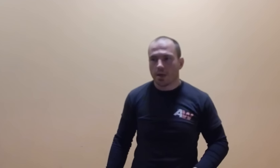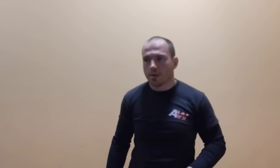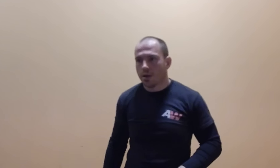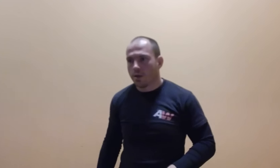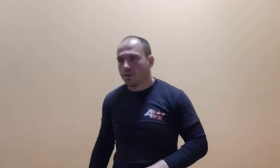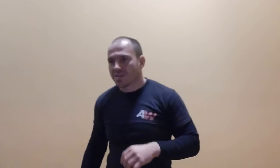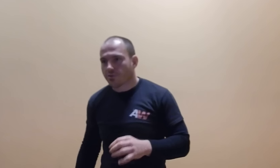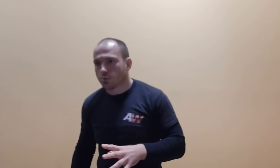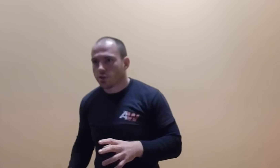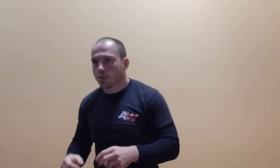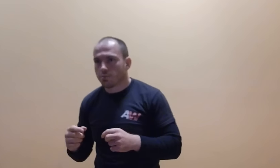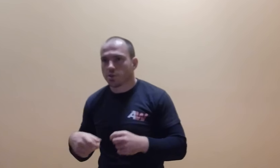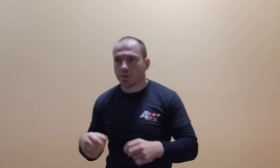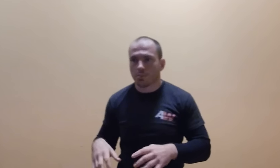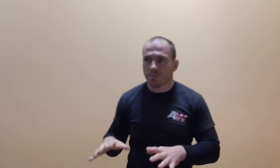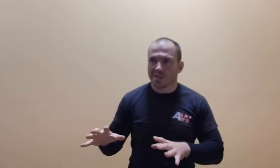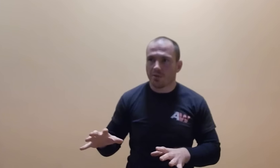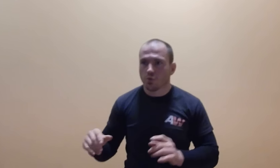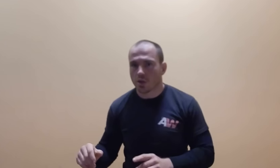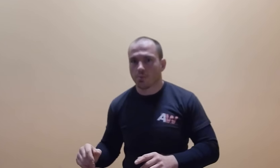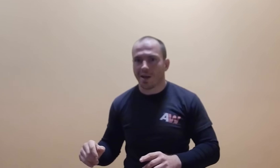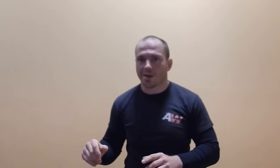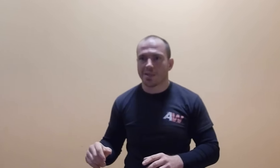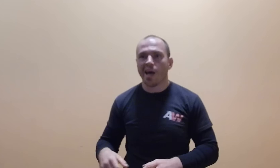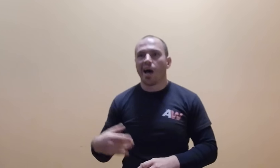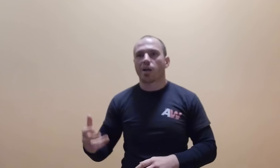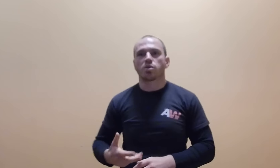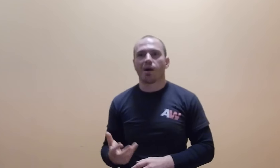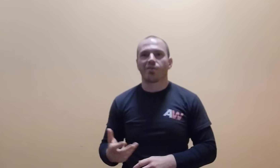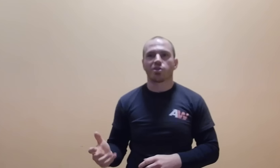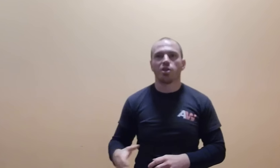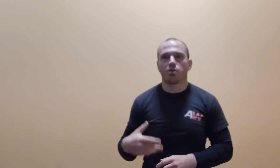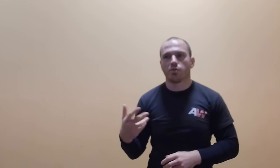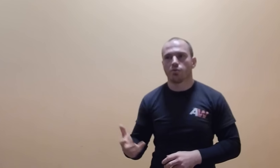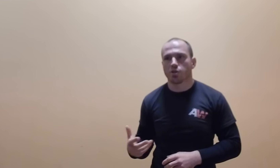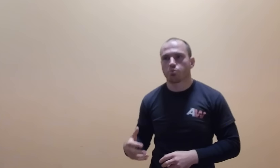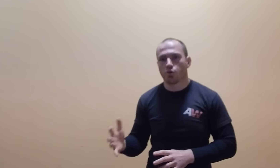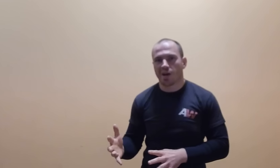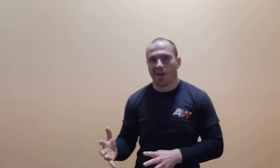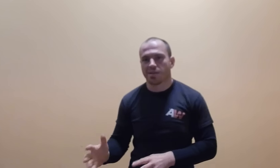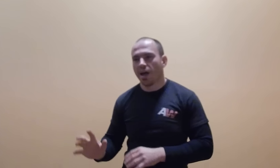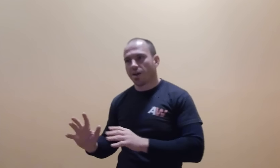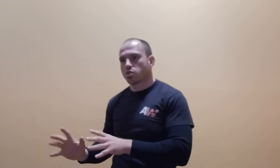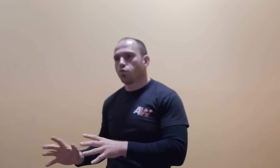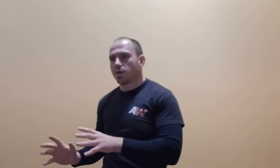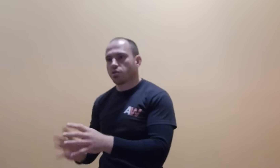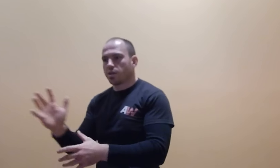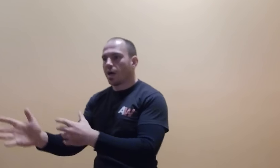tak? Zawsze musicie być, że tak powiem, nastawieni już na tą reakcję, a rozmawiać tylko i wyłącznie przy okazji, a nie skupiać się na